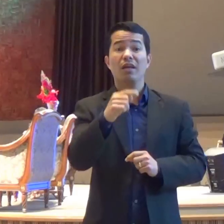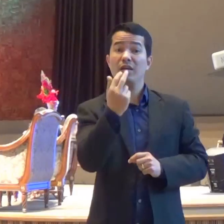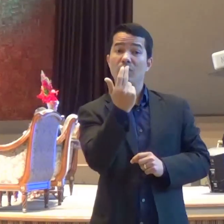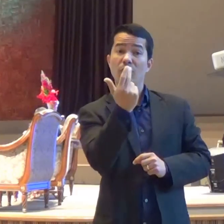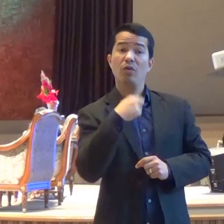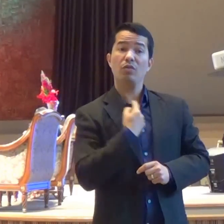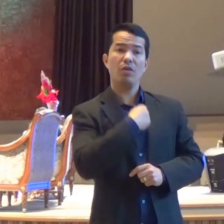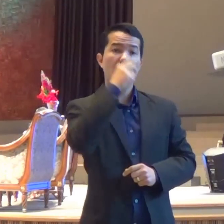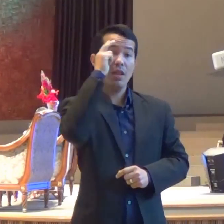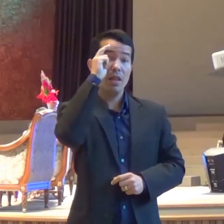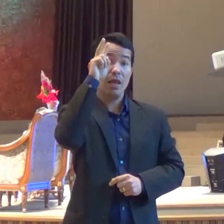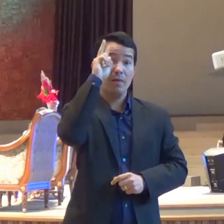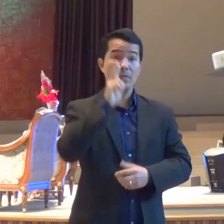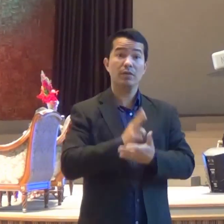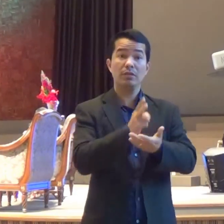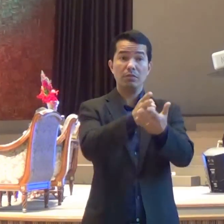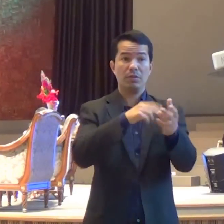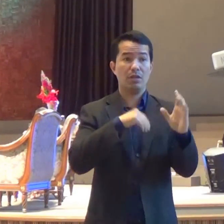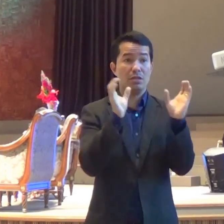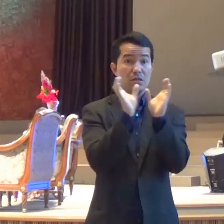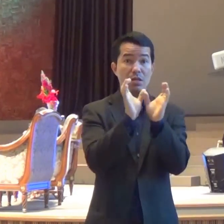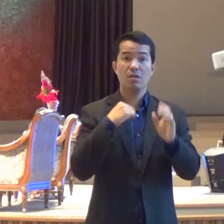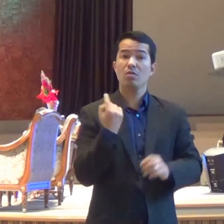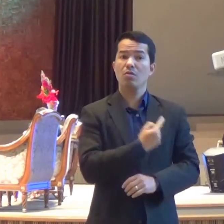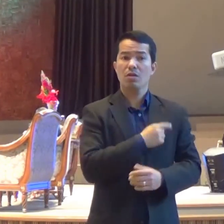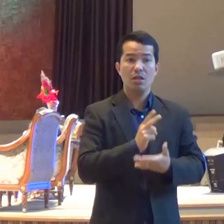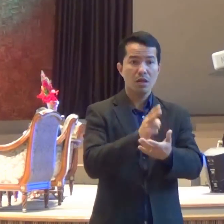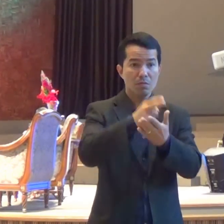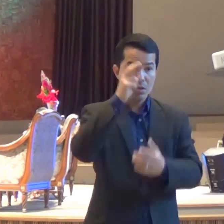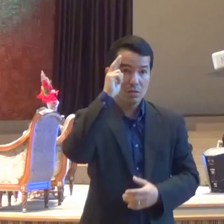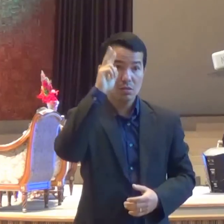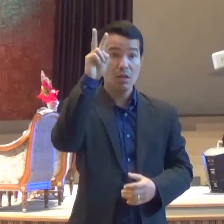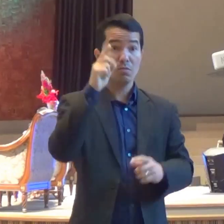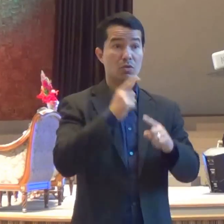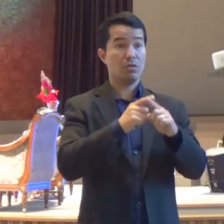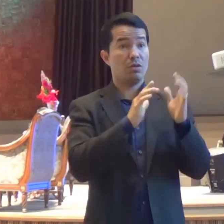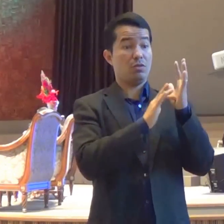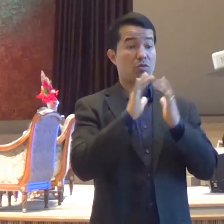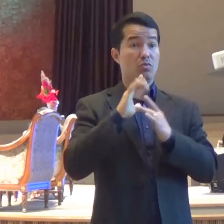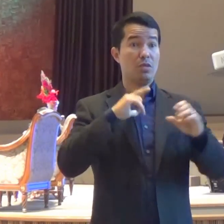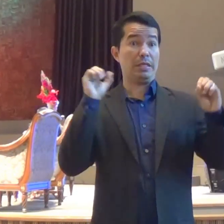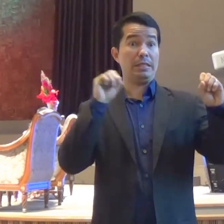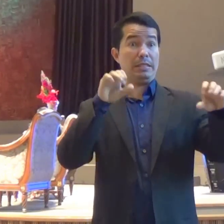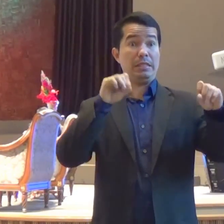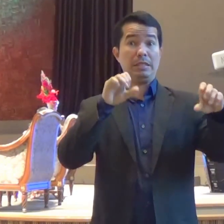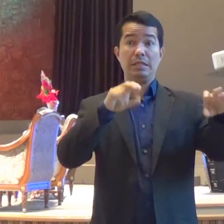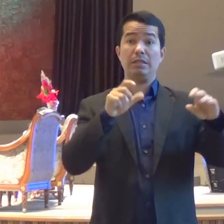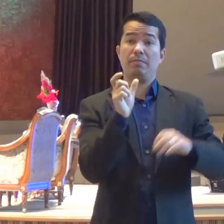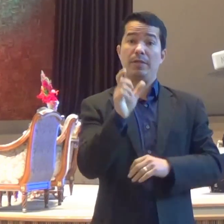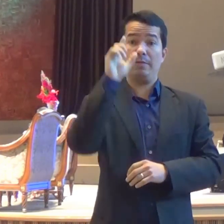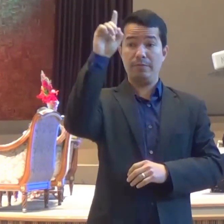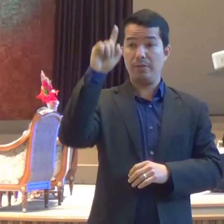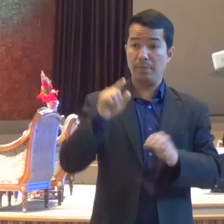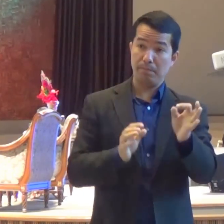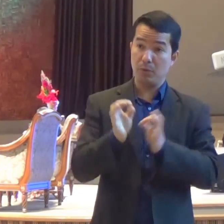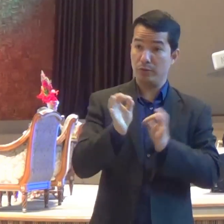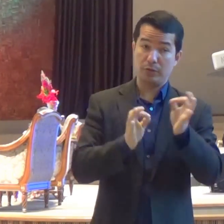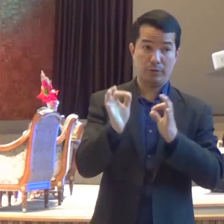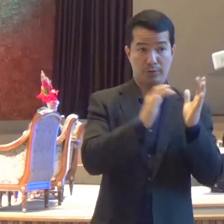celebrássemos esse memorial Esse é um ensino da palavra de Deus É um projeto de Jesus A gente tem que